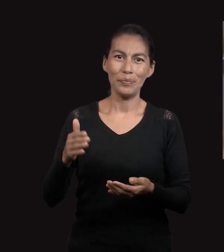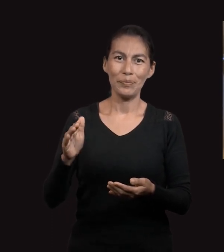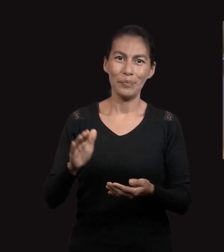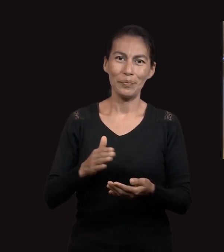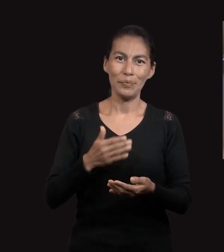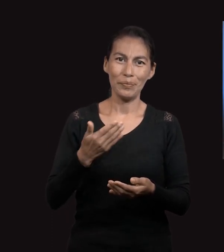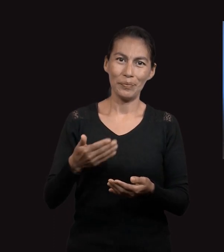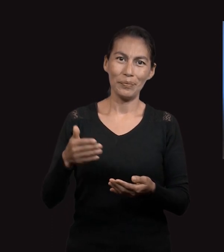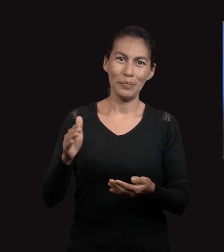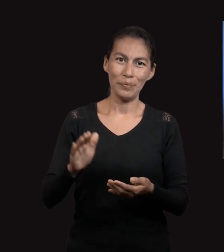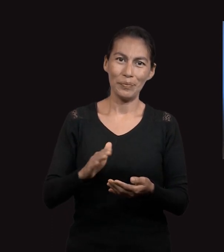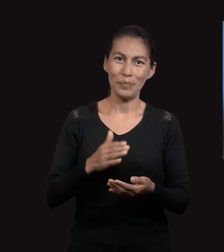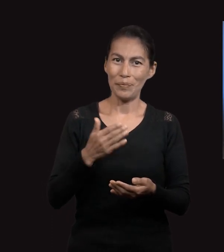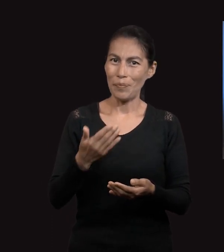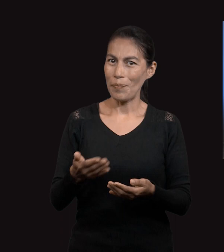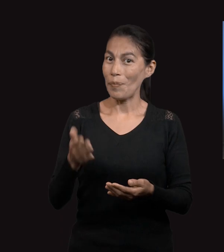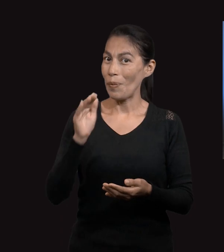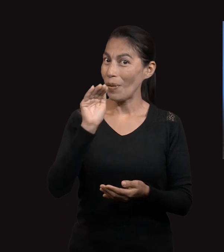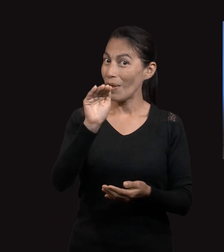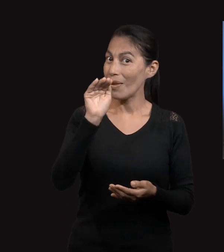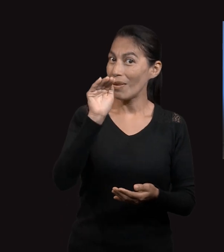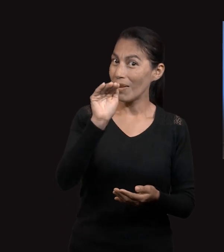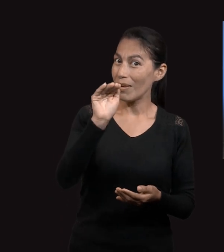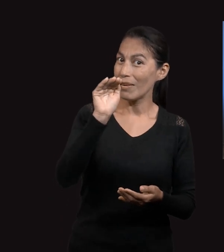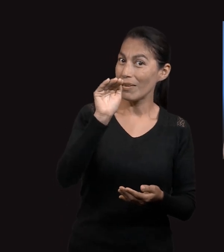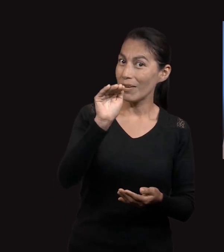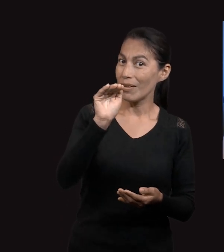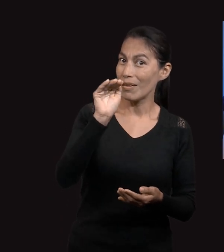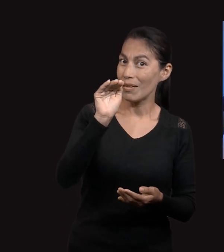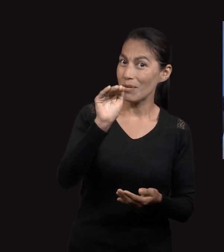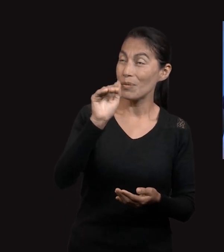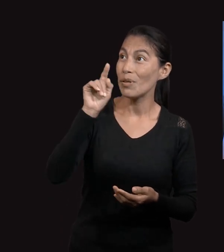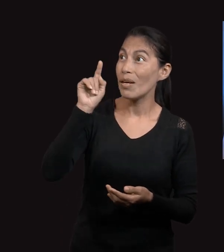Hoy quiero decirte que en Jesús